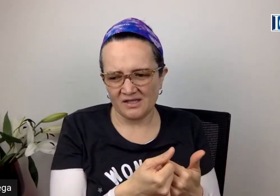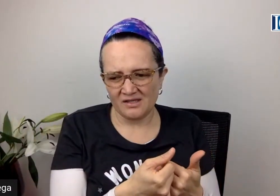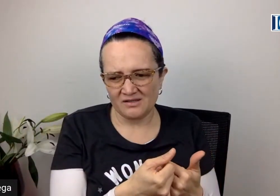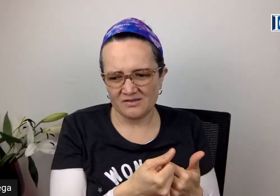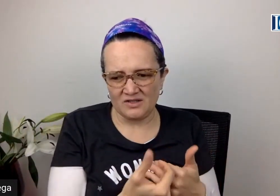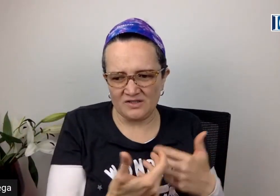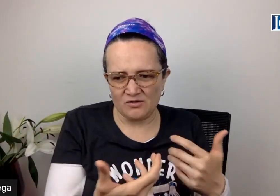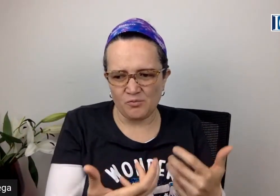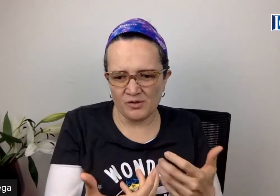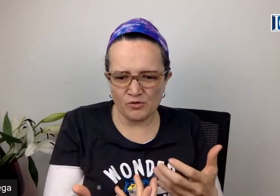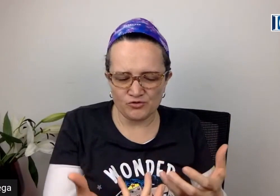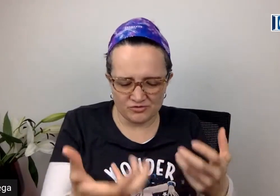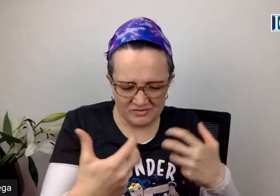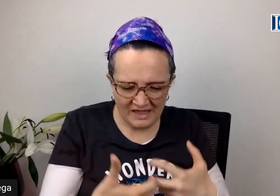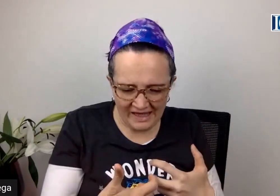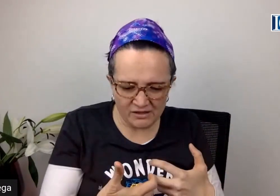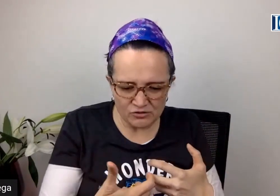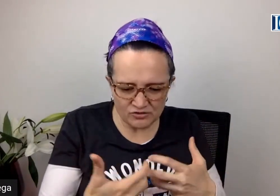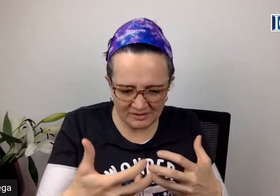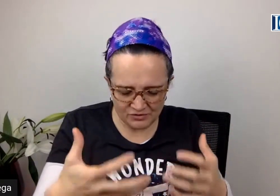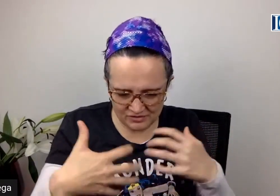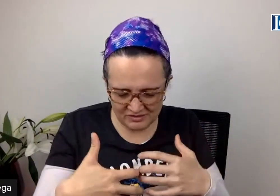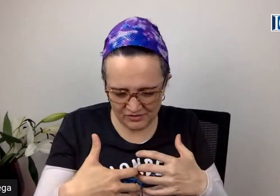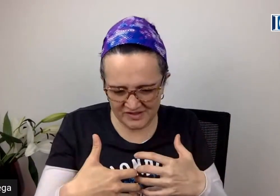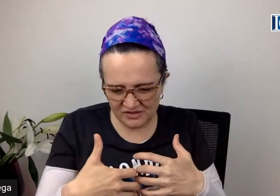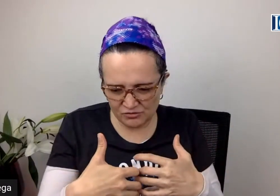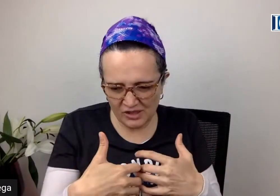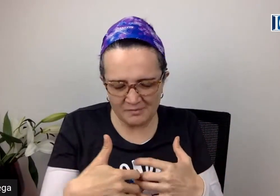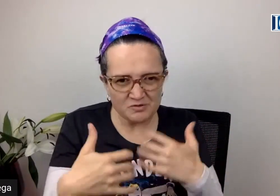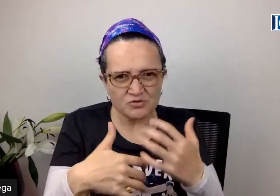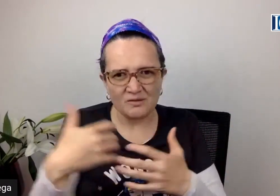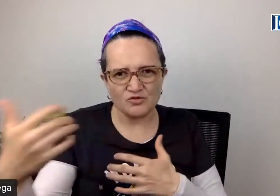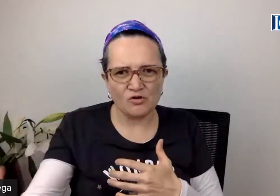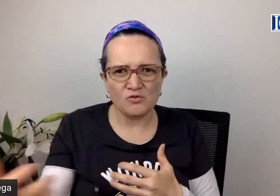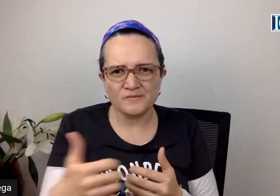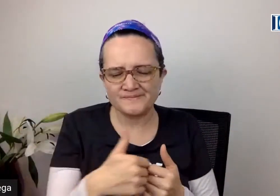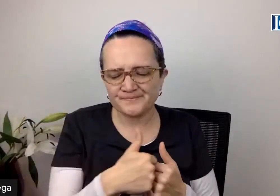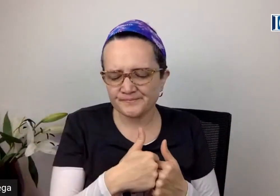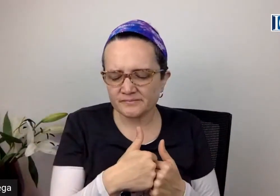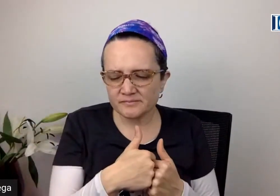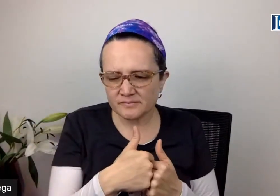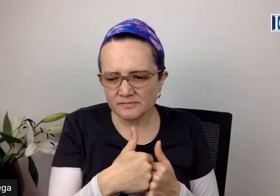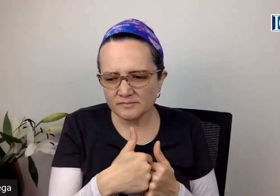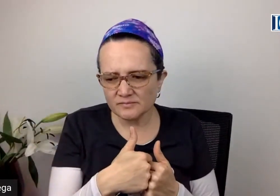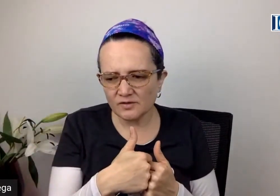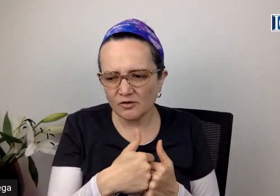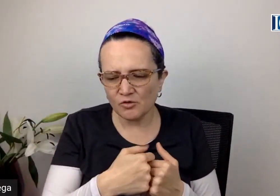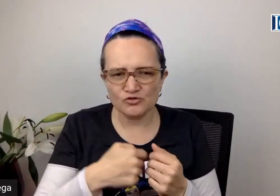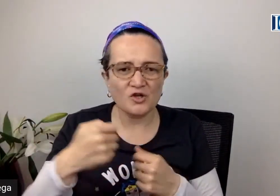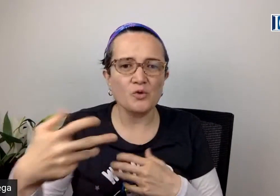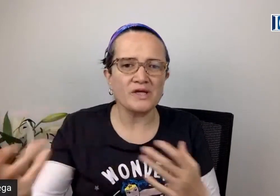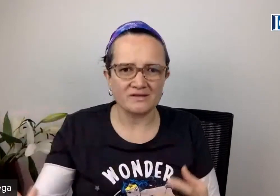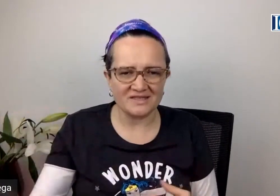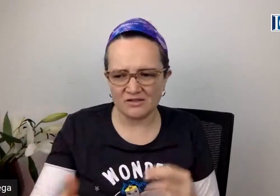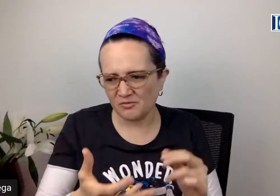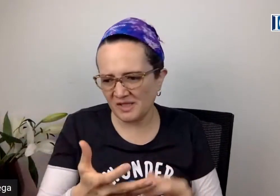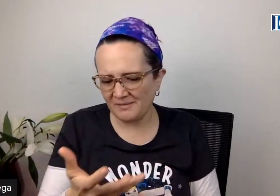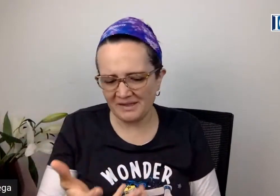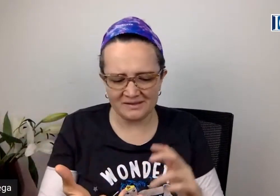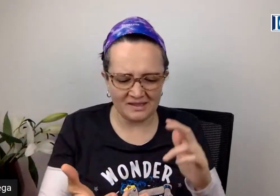Si no podemos tenerlos, ofrecerles un hogar, pues buscamos cómo contribuir, ya sea económicamente,